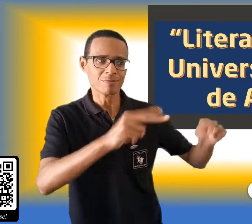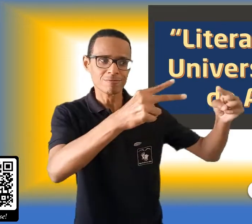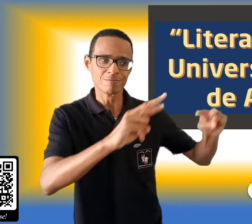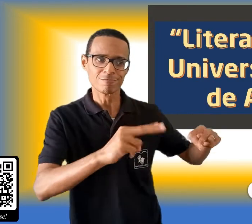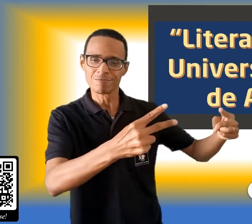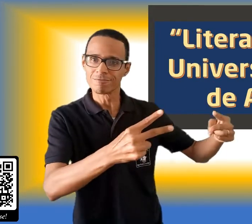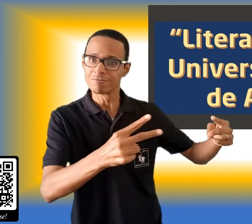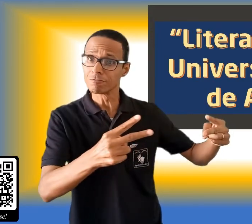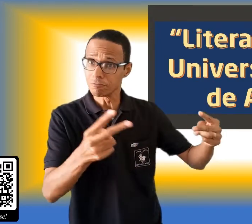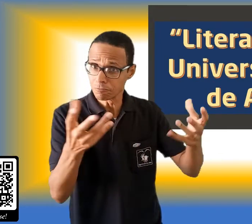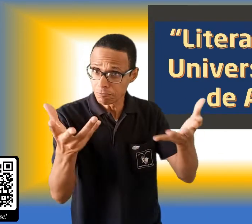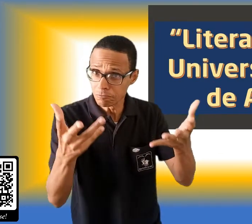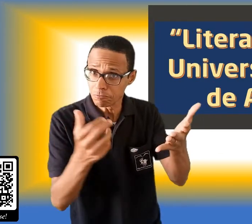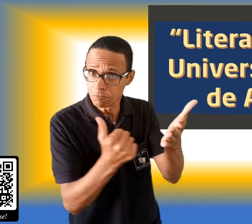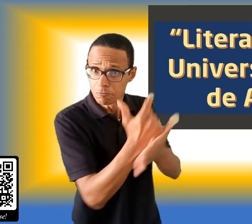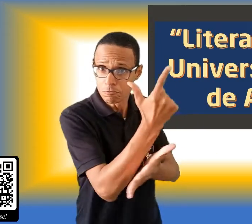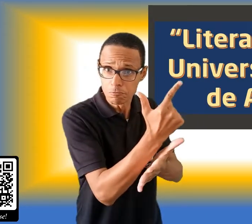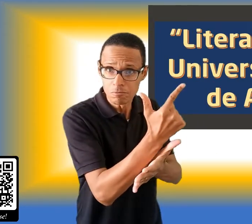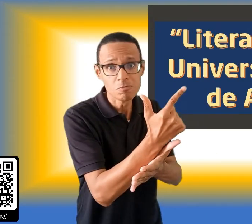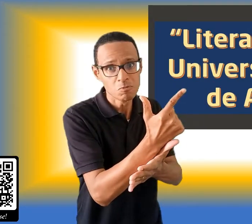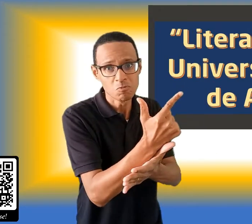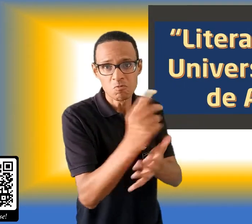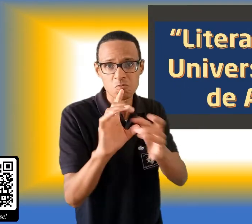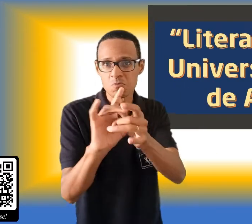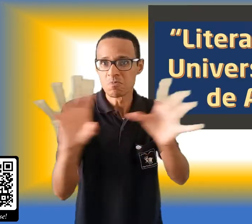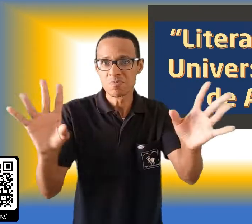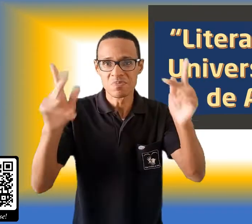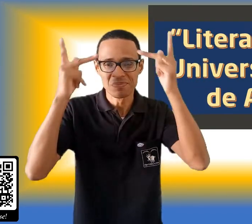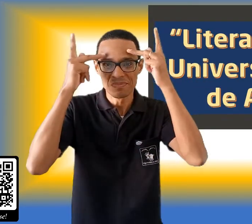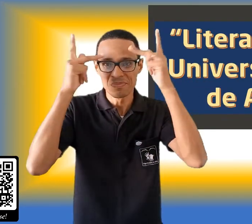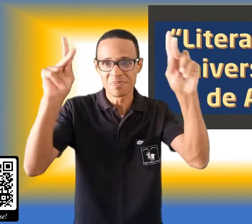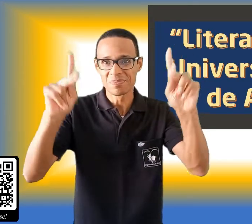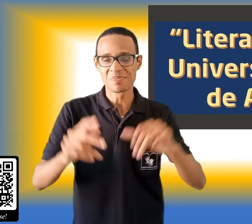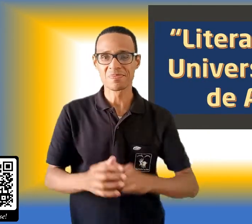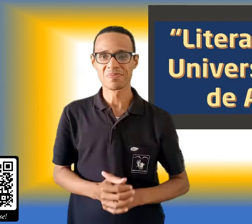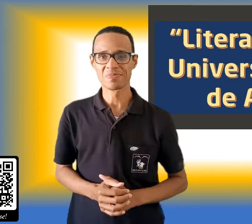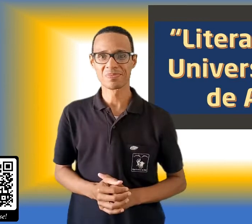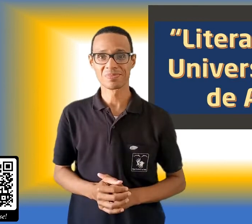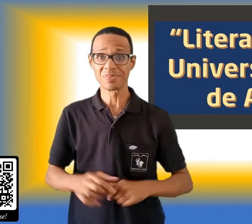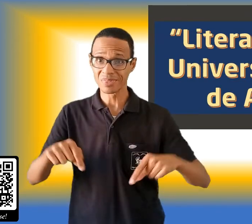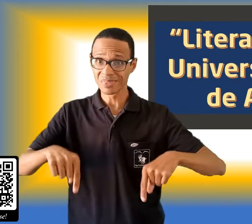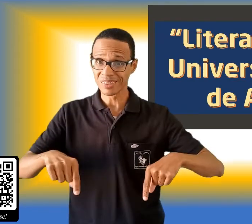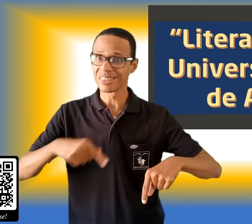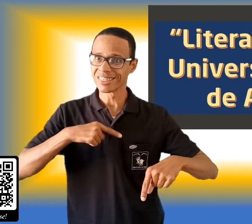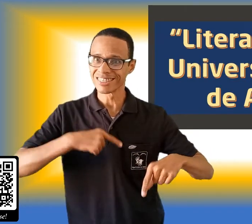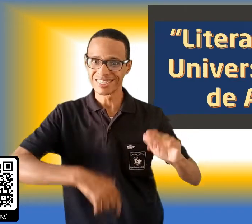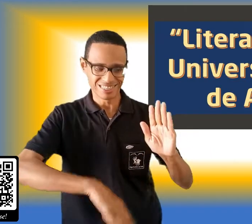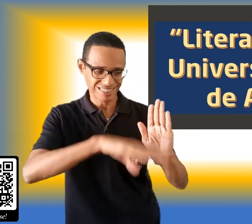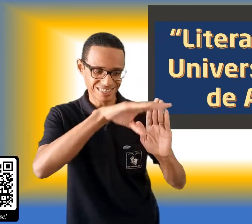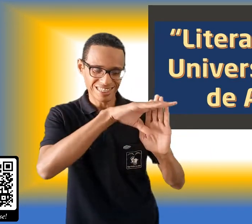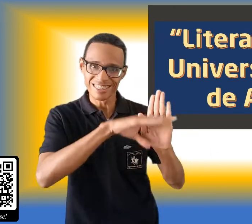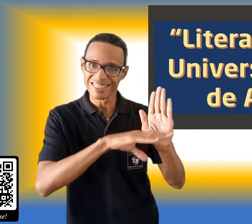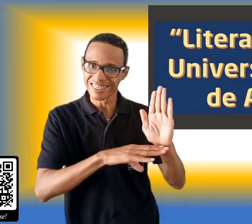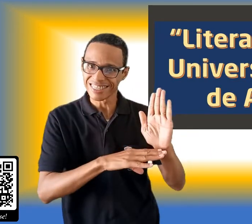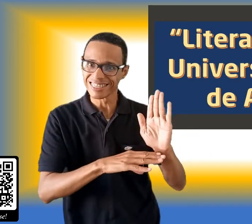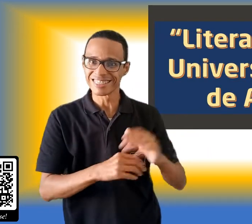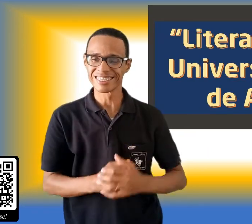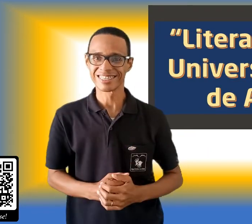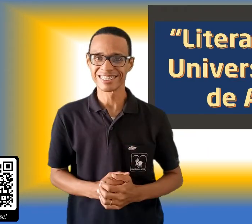adquirir, se desejar. Corra aqui na descrição e aproveite. Vamos para o primeiro